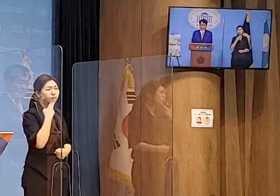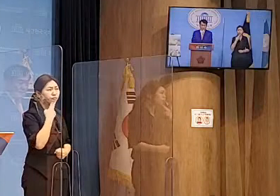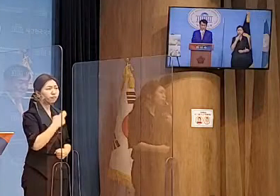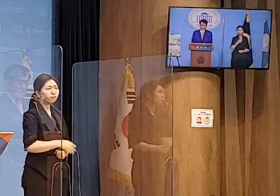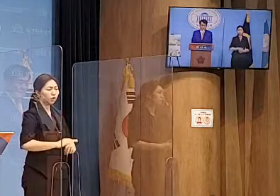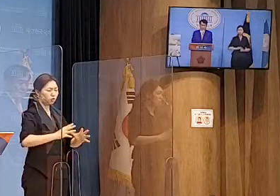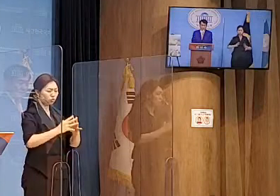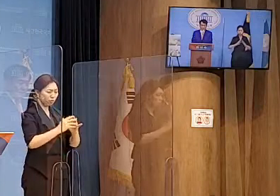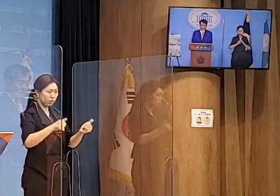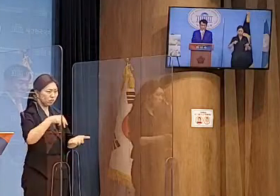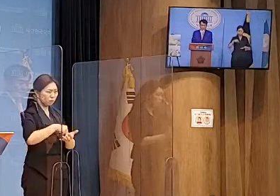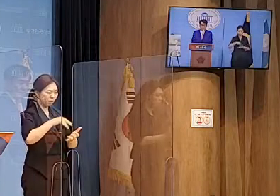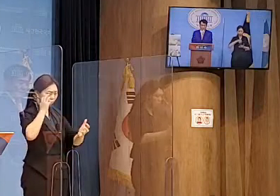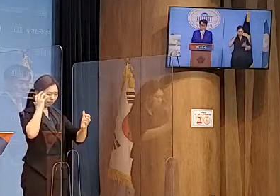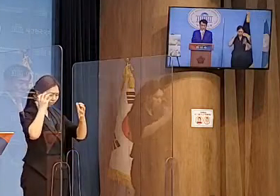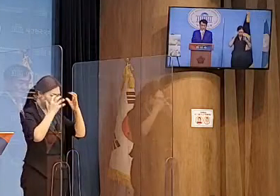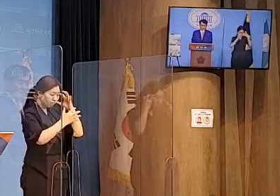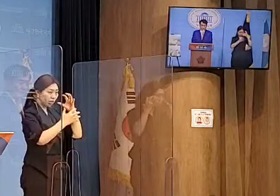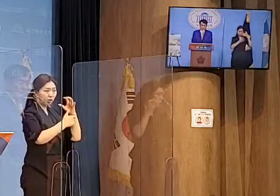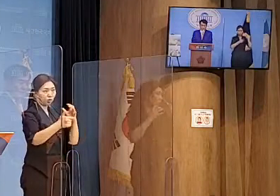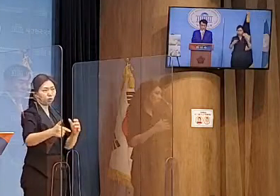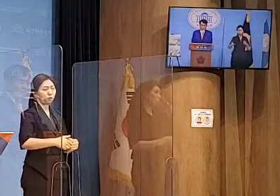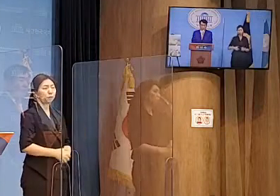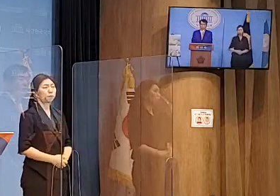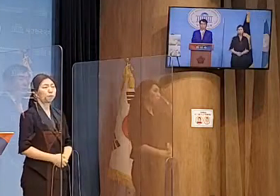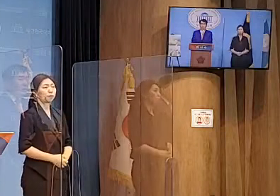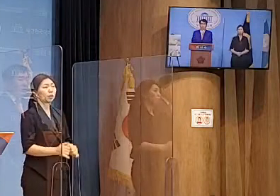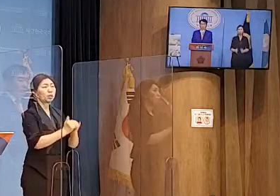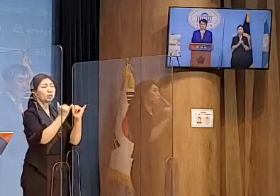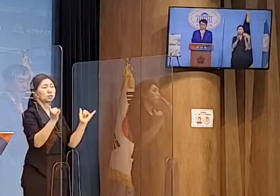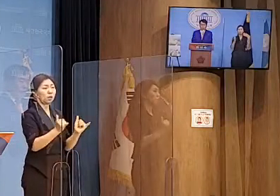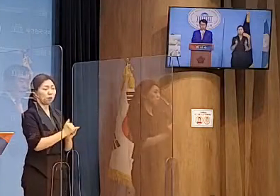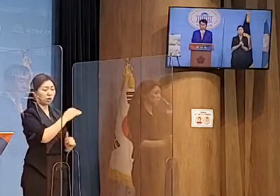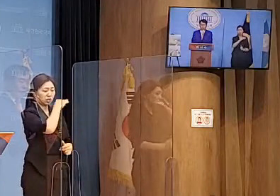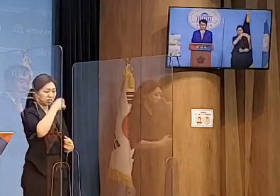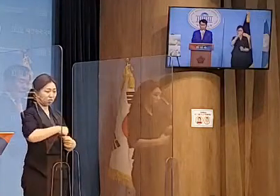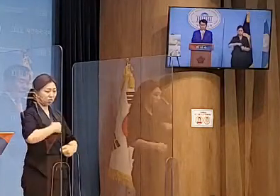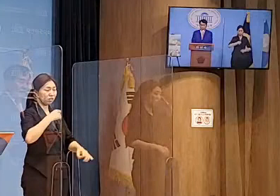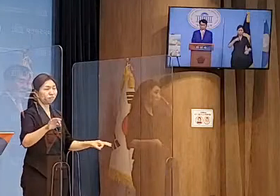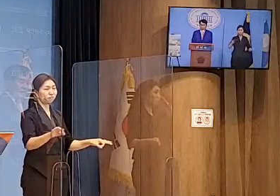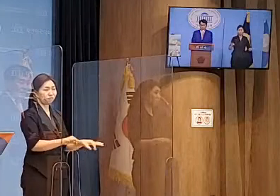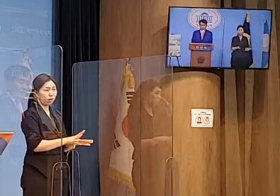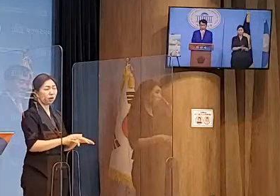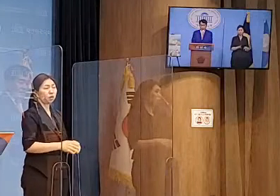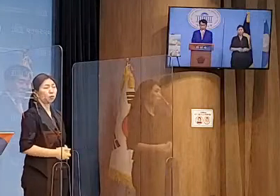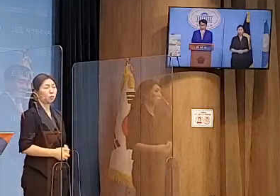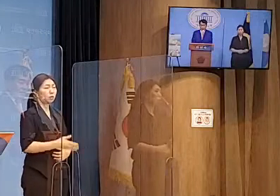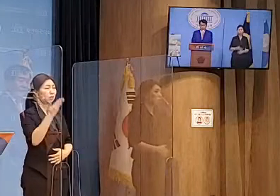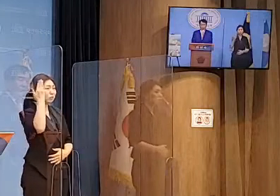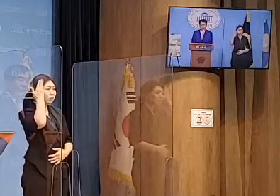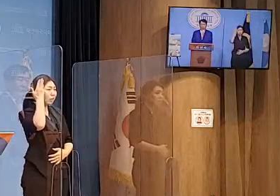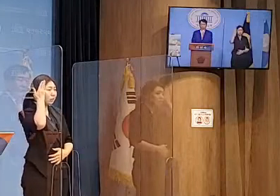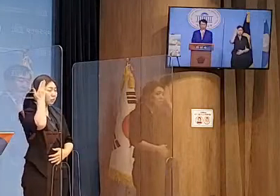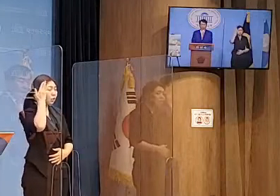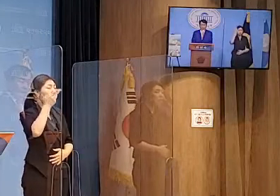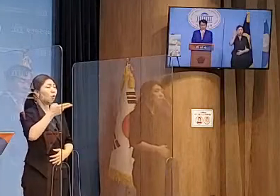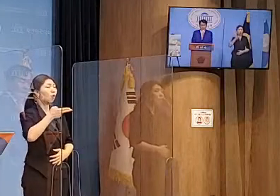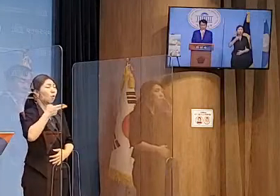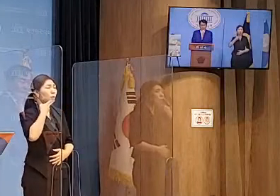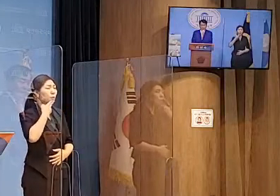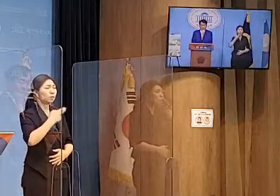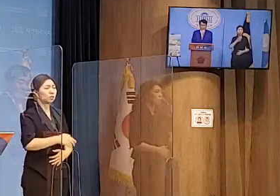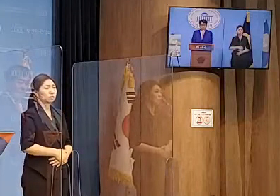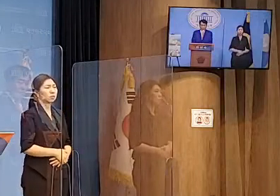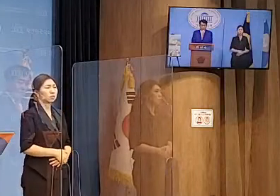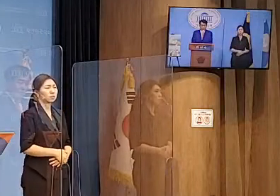만들었습니다. 사회의 정의는 실정되고 상식이 통하지 않는 한